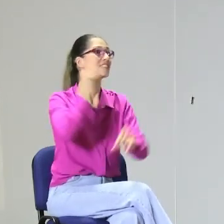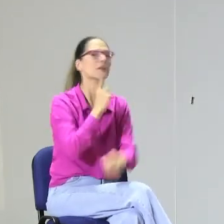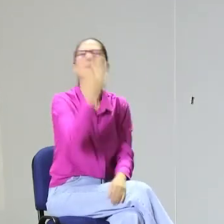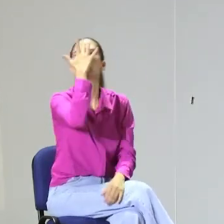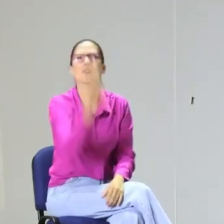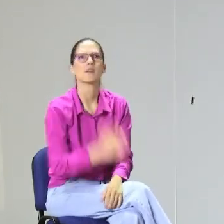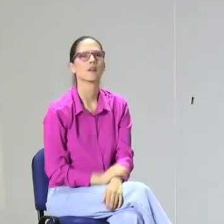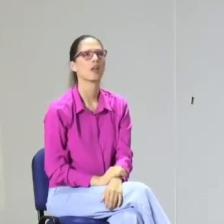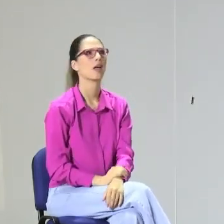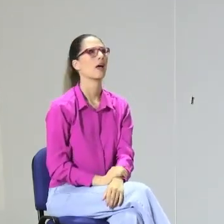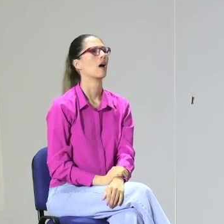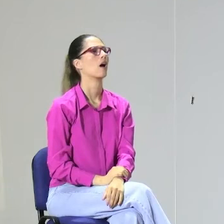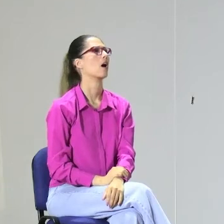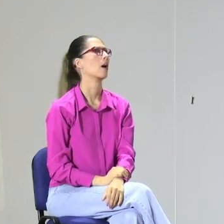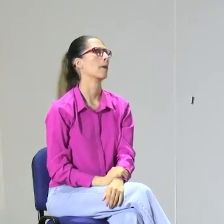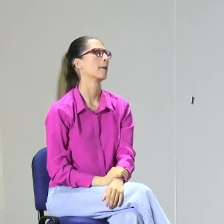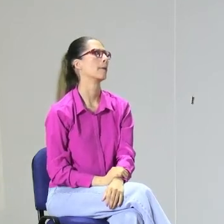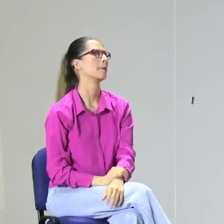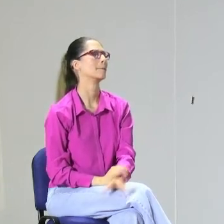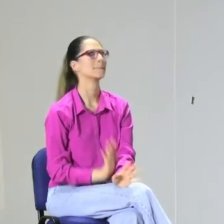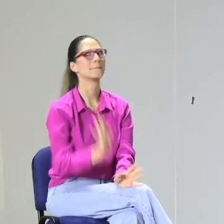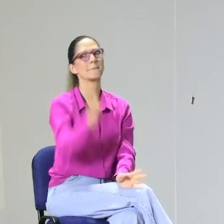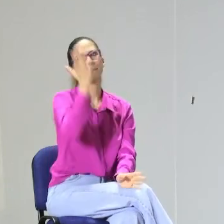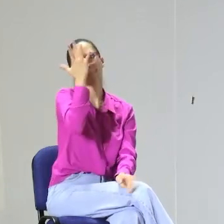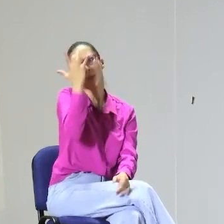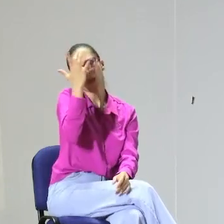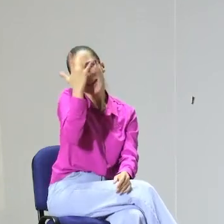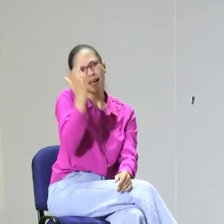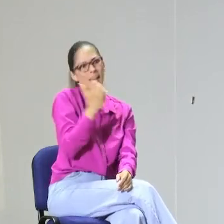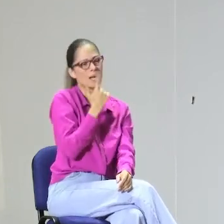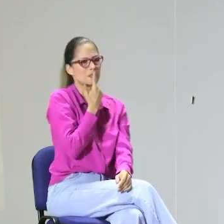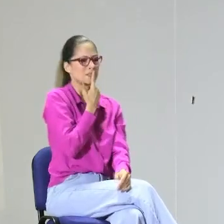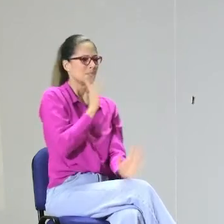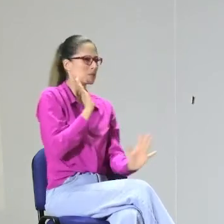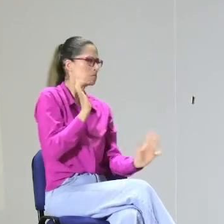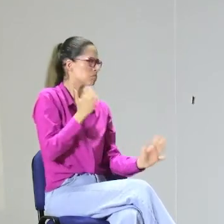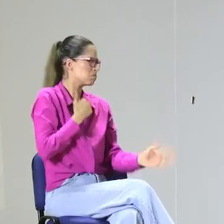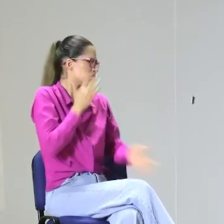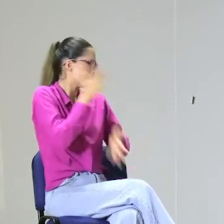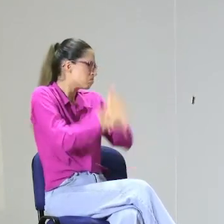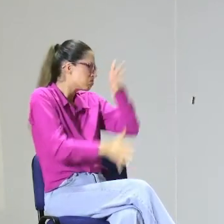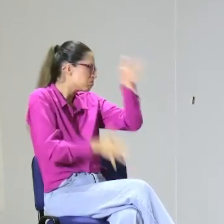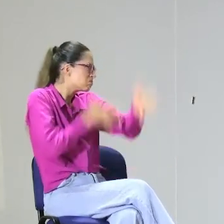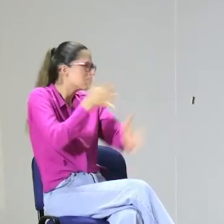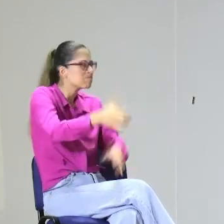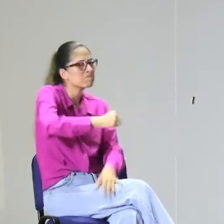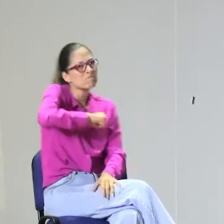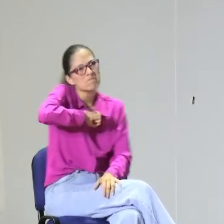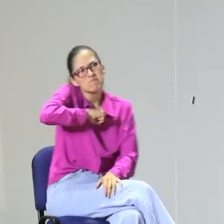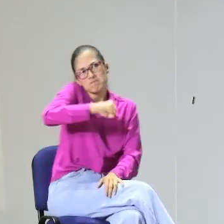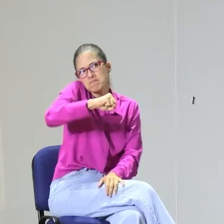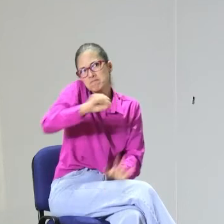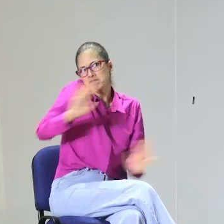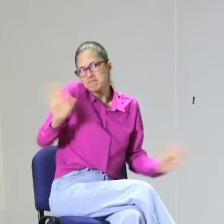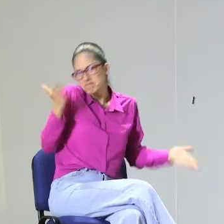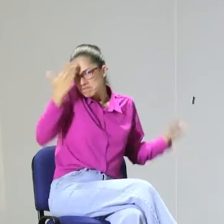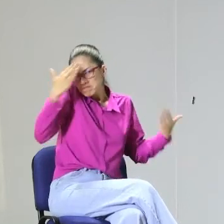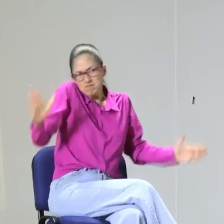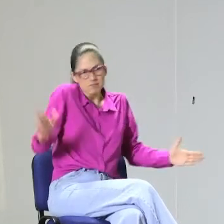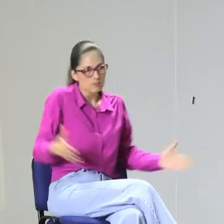la Semana Internacional de la Lengua de Señas o de las Personas Sordas. Cuando pregunto eso muchos dicen, ay, no sé,